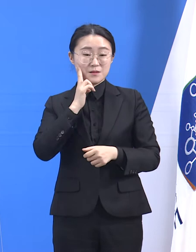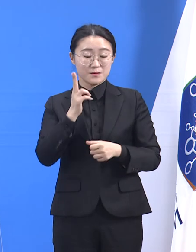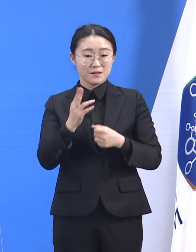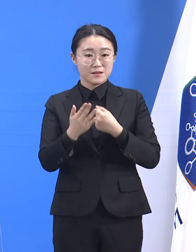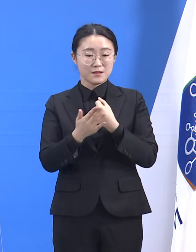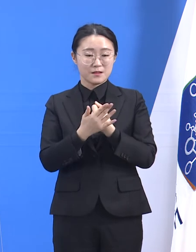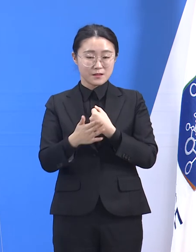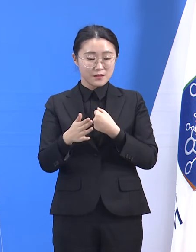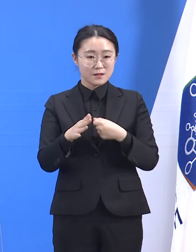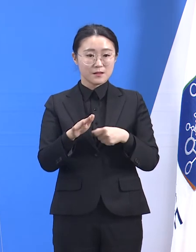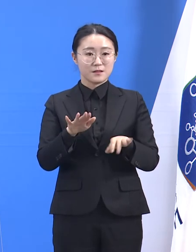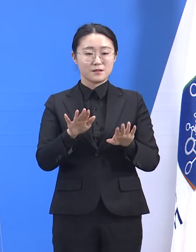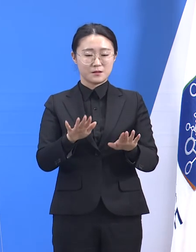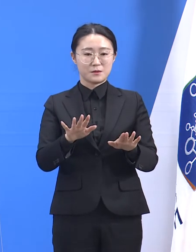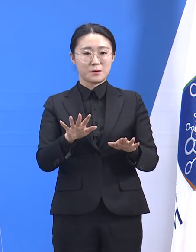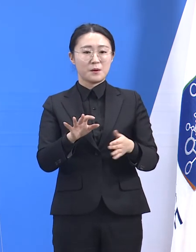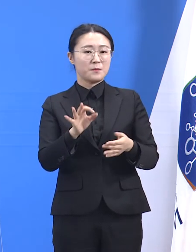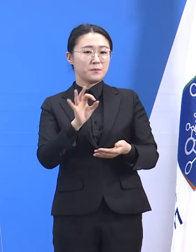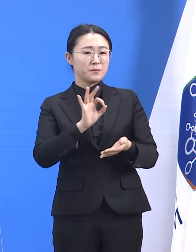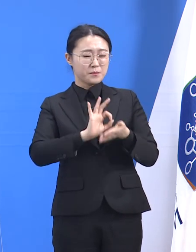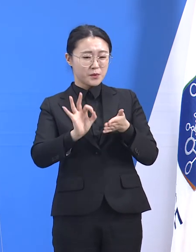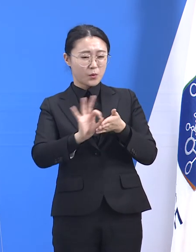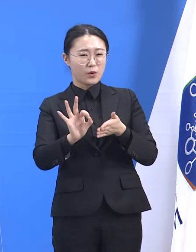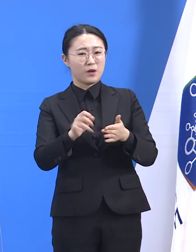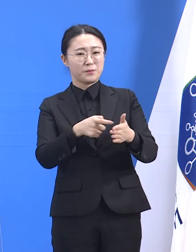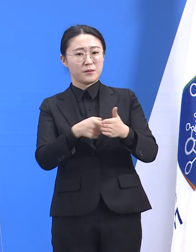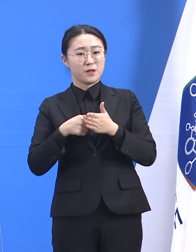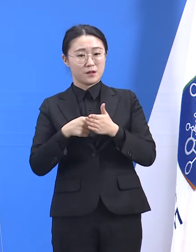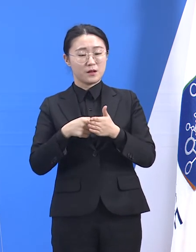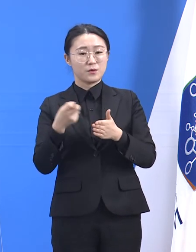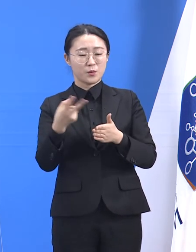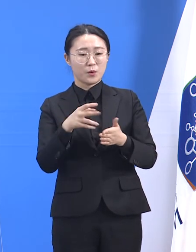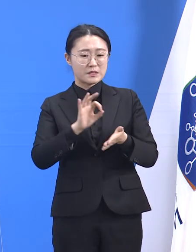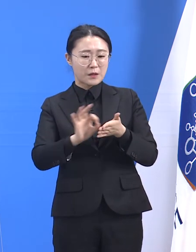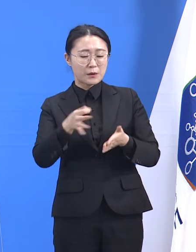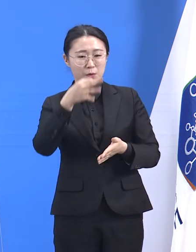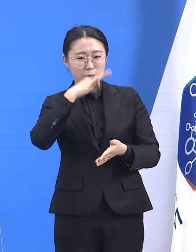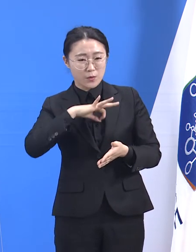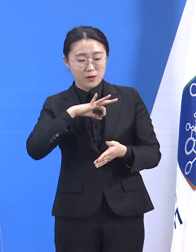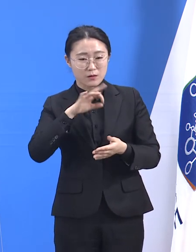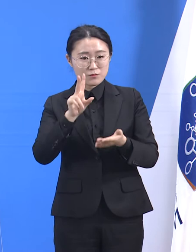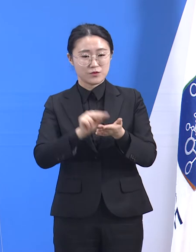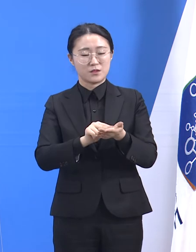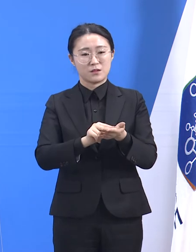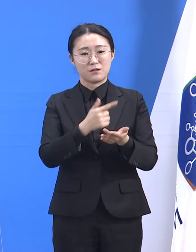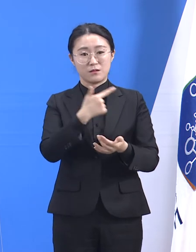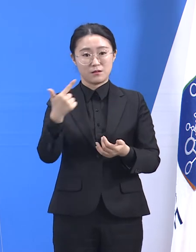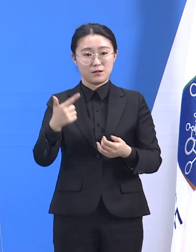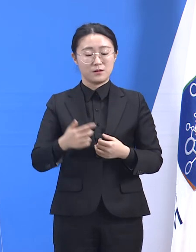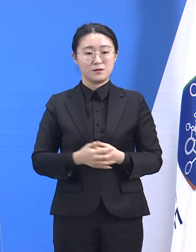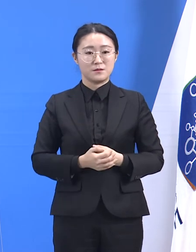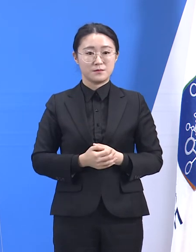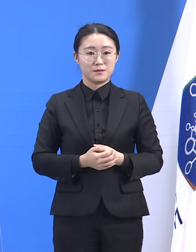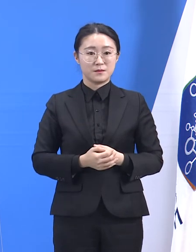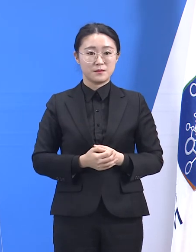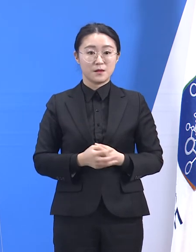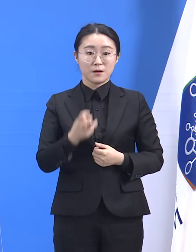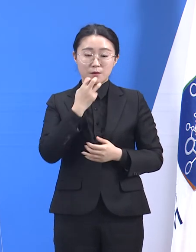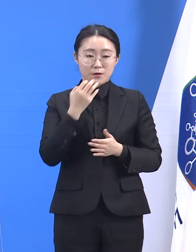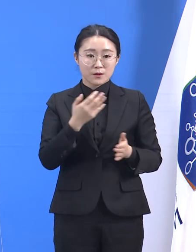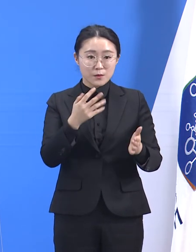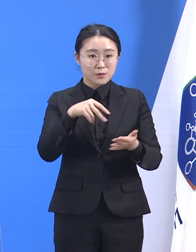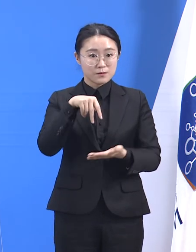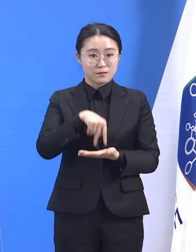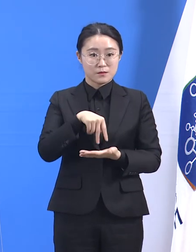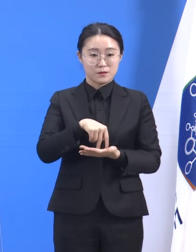점차 더 중요해지고 있습니다. 경기도는 코로나19와의 장기전을 더 유리하게 이끌어가도록 저원 운영